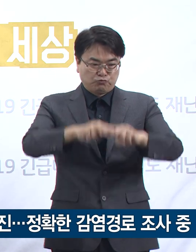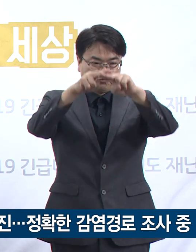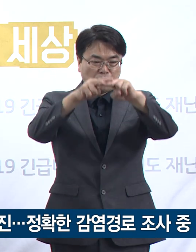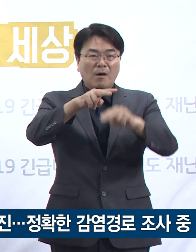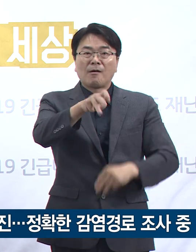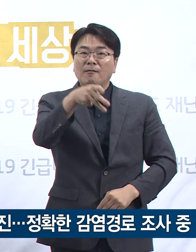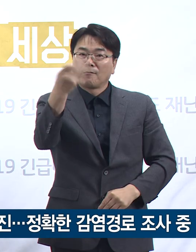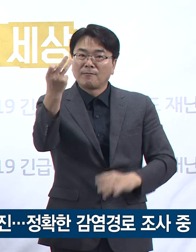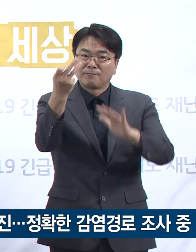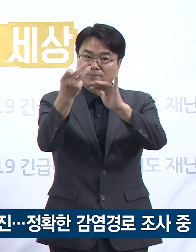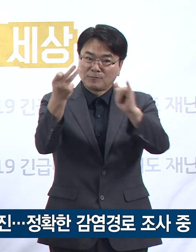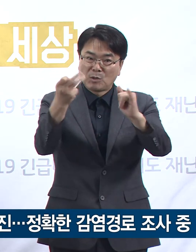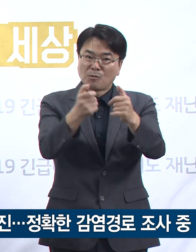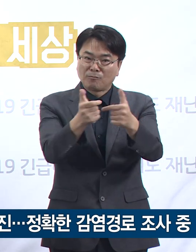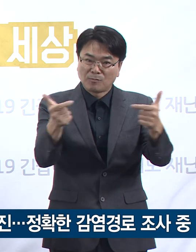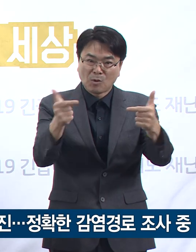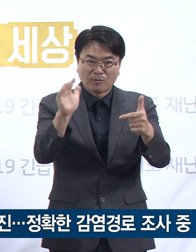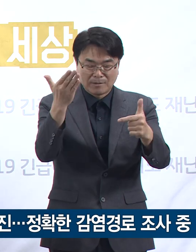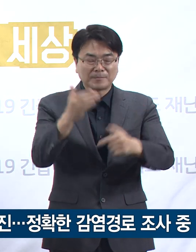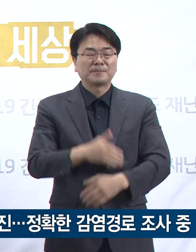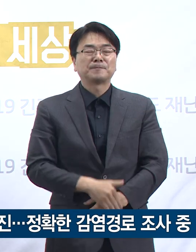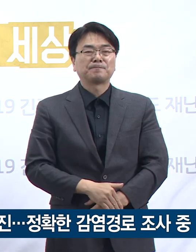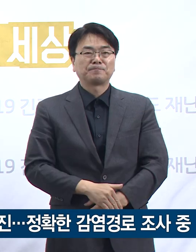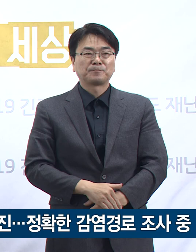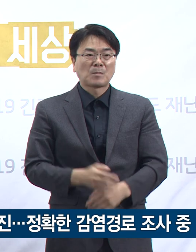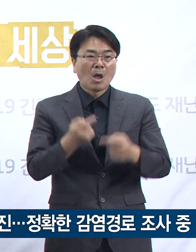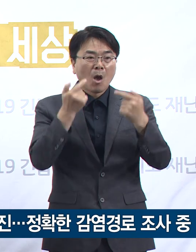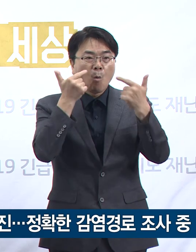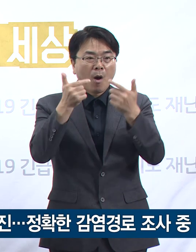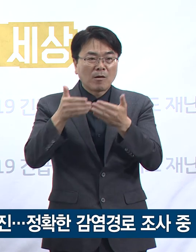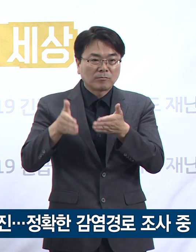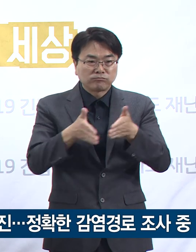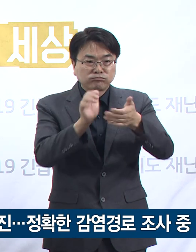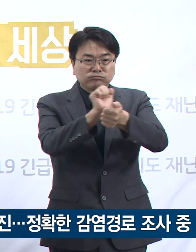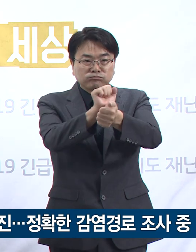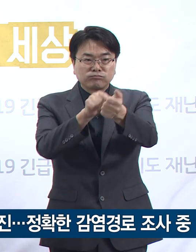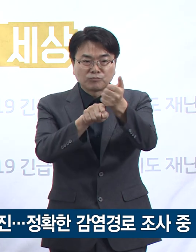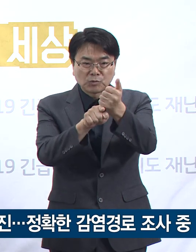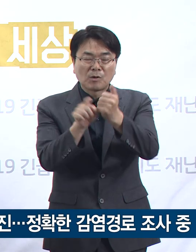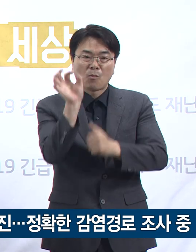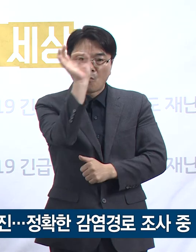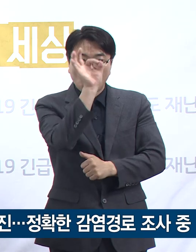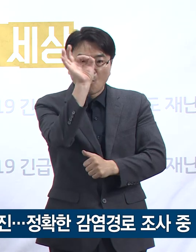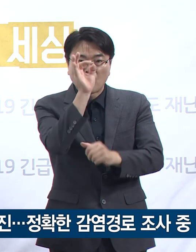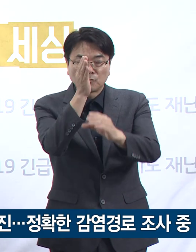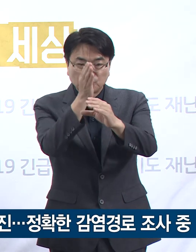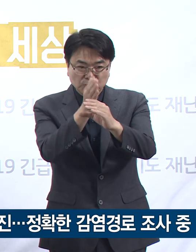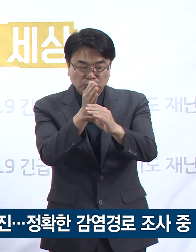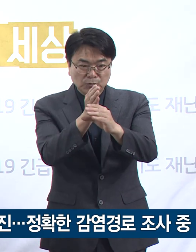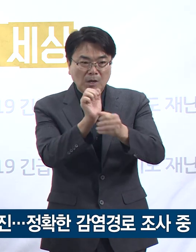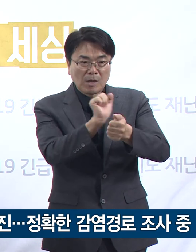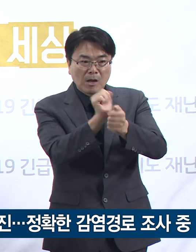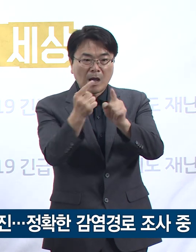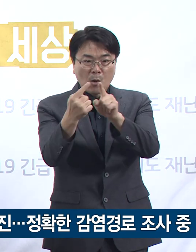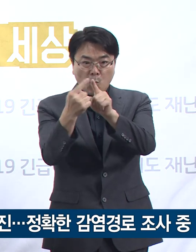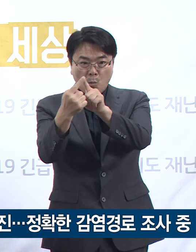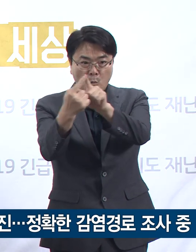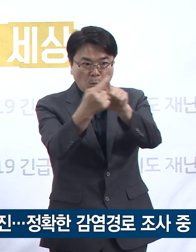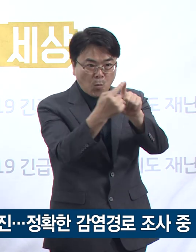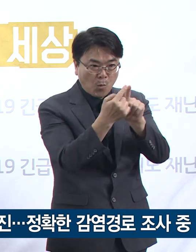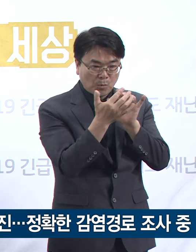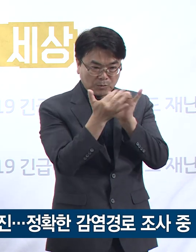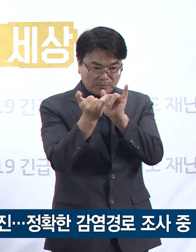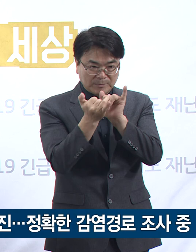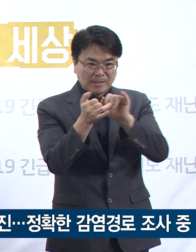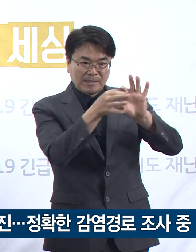총 13명으로 늘어났습니다. 정확한 감염 경로에 대해서는 조사 중이며 확진자의 접속자 조사 등 상황을 지속